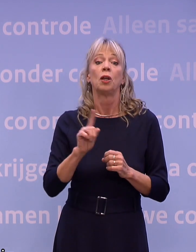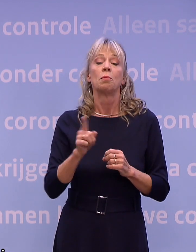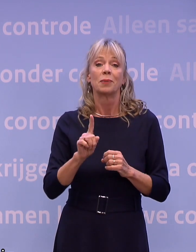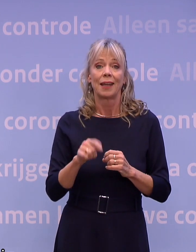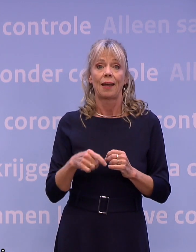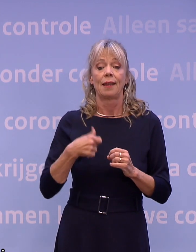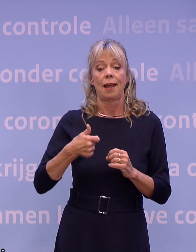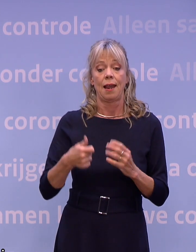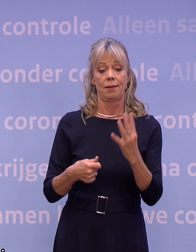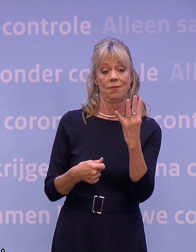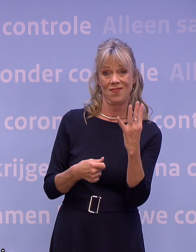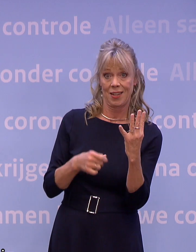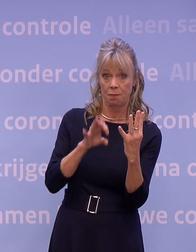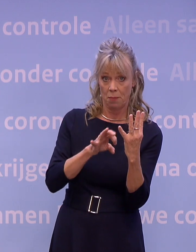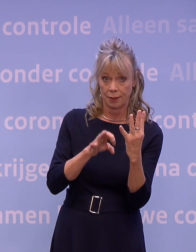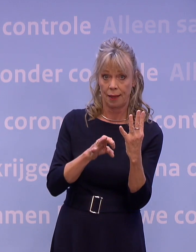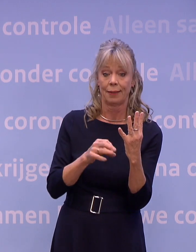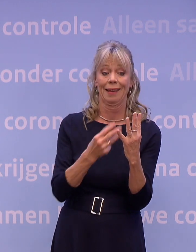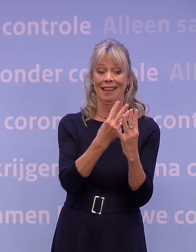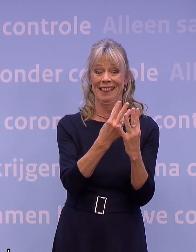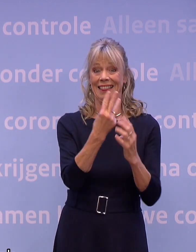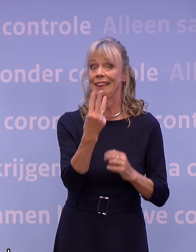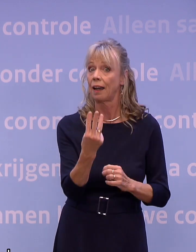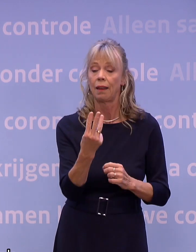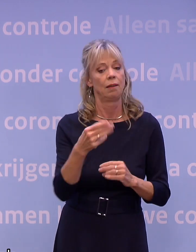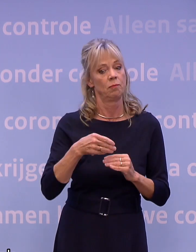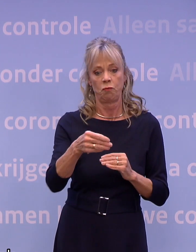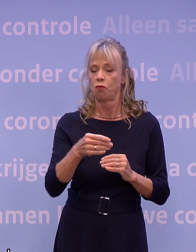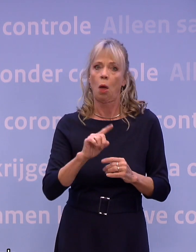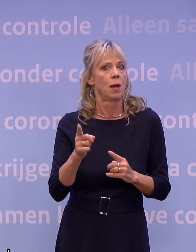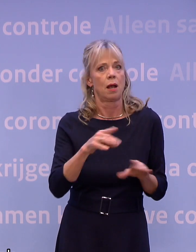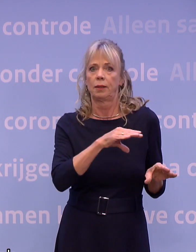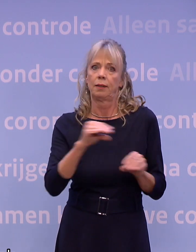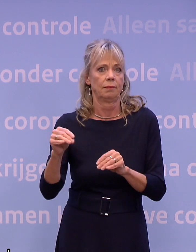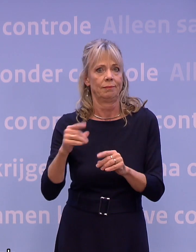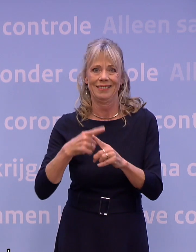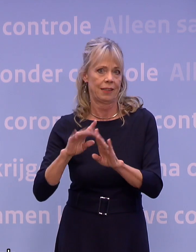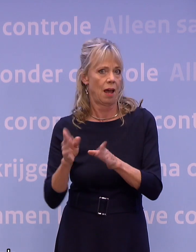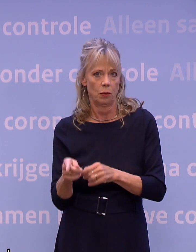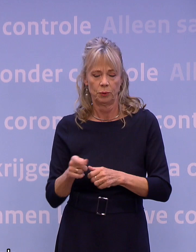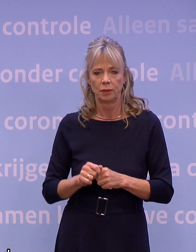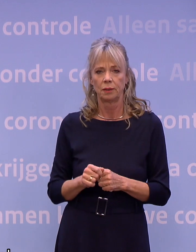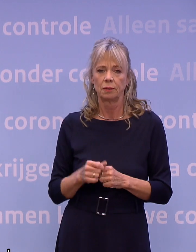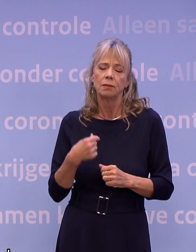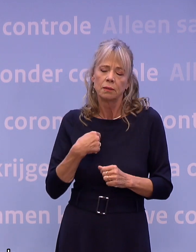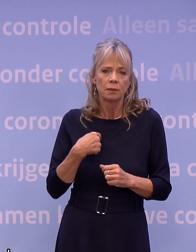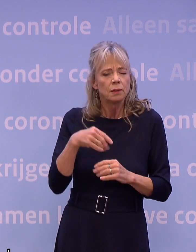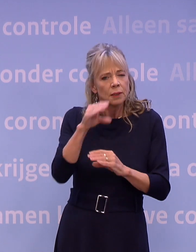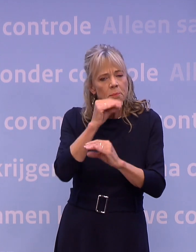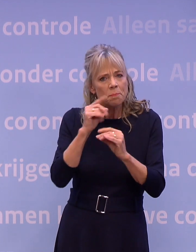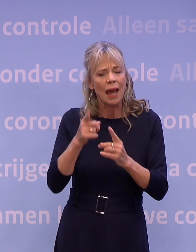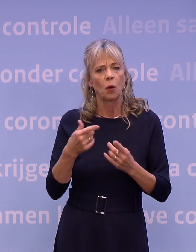niet opgenomen kunnen worden. En dan heb ik het dus ook over mogelijk levensbedreigende ziektes.